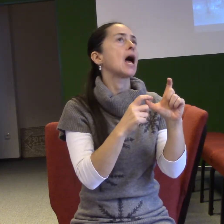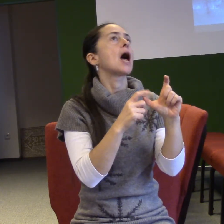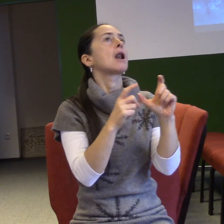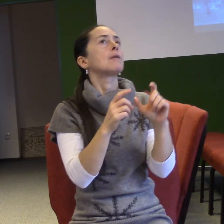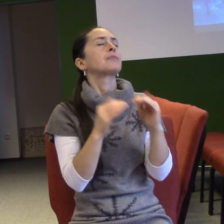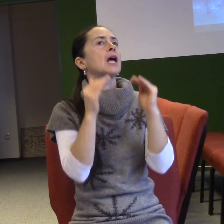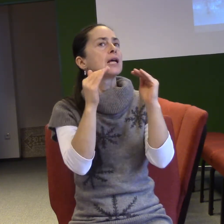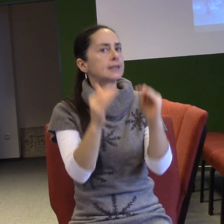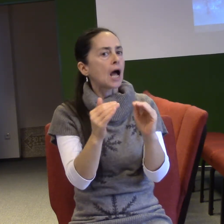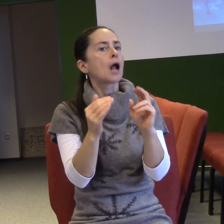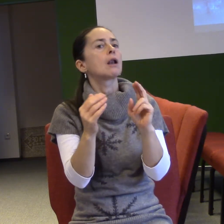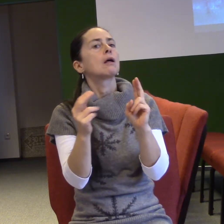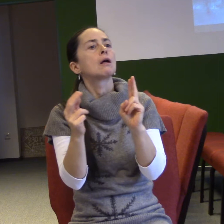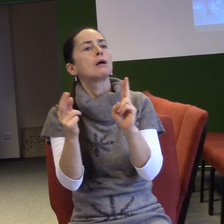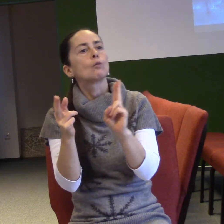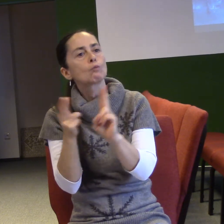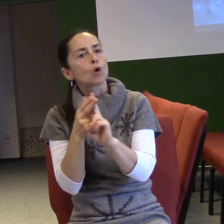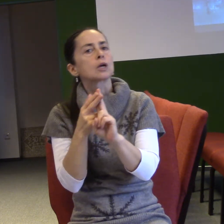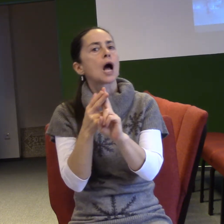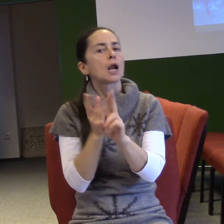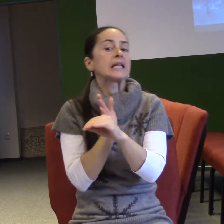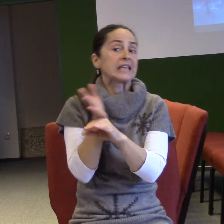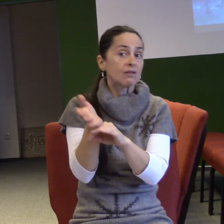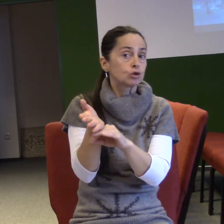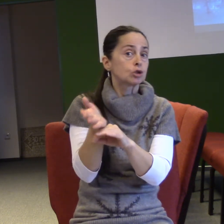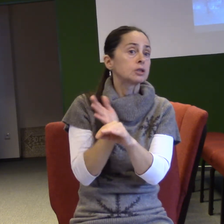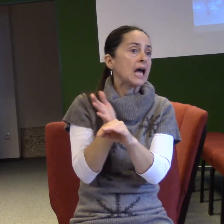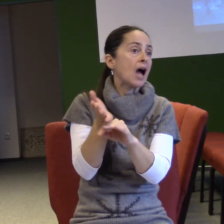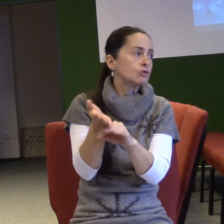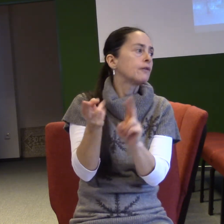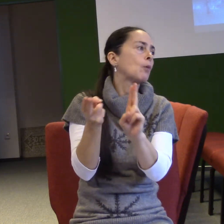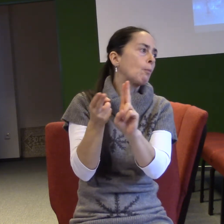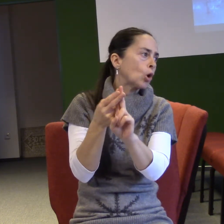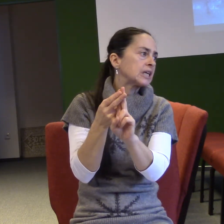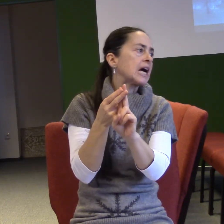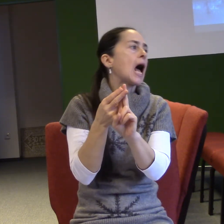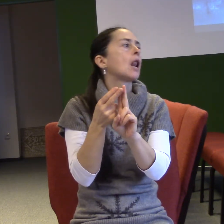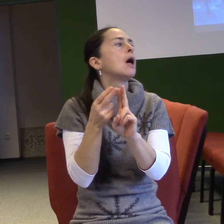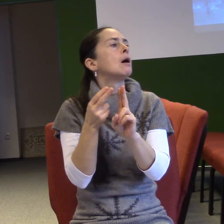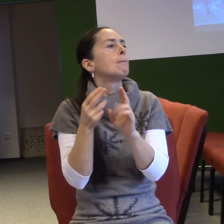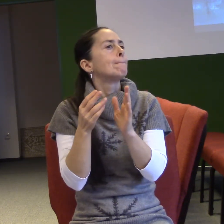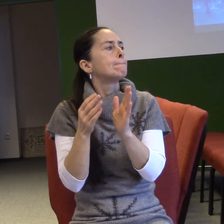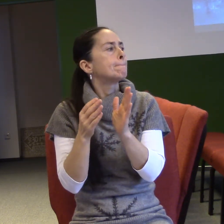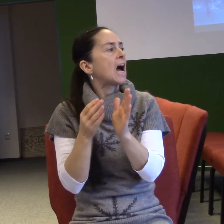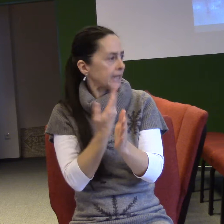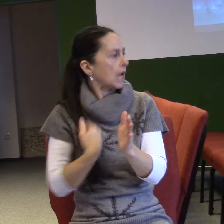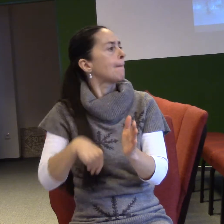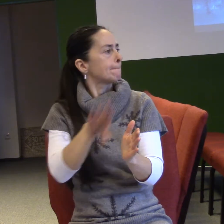možná uslyšíte za týden. Kdy Anděl Gabriel přilétá, přichází k